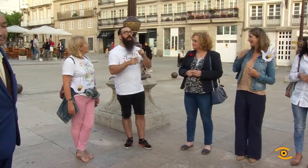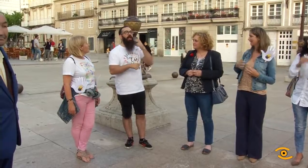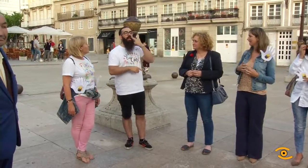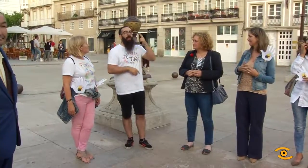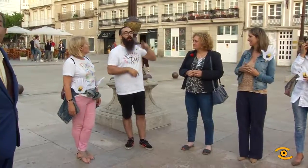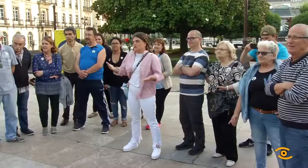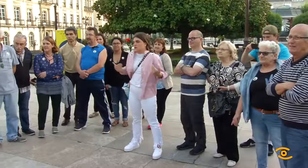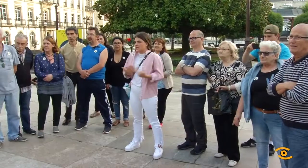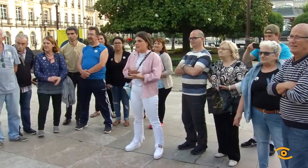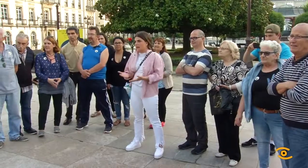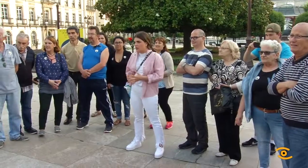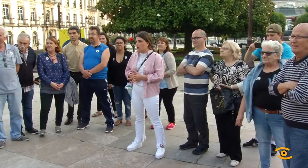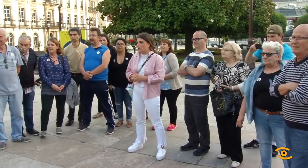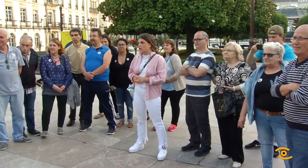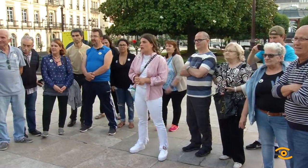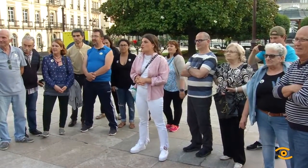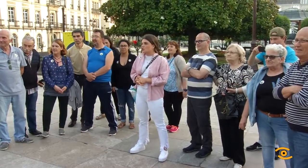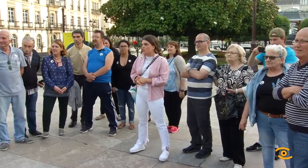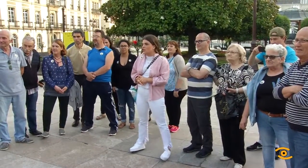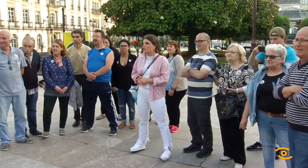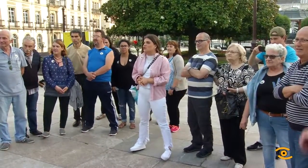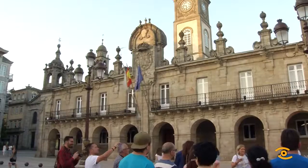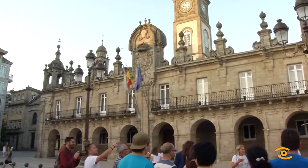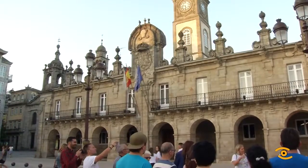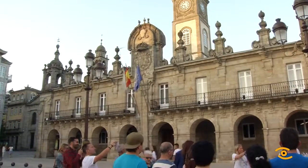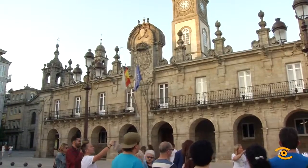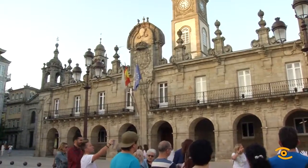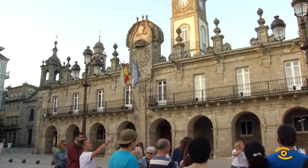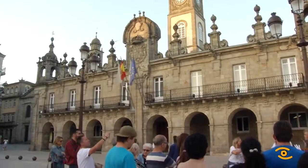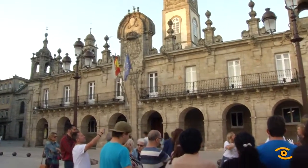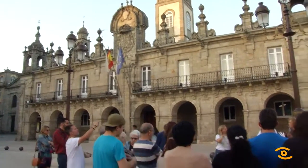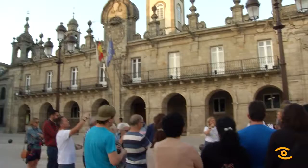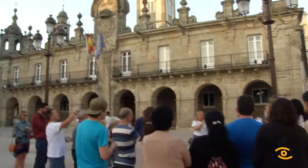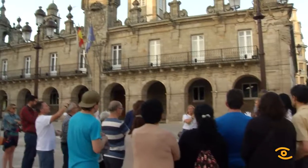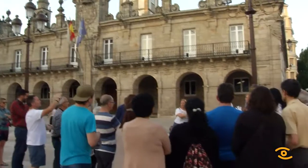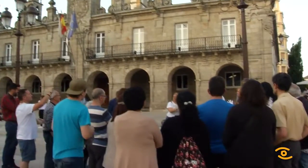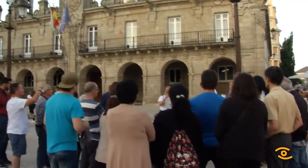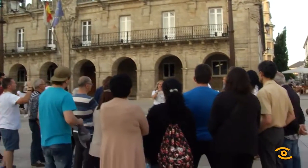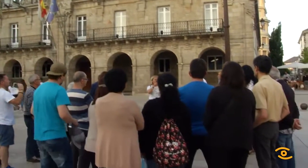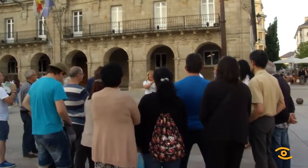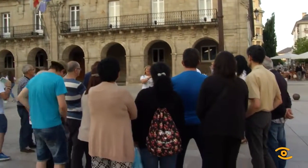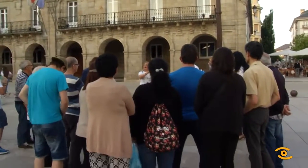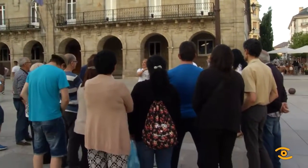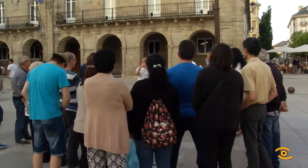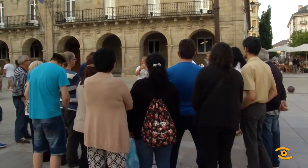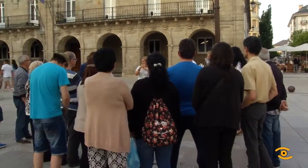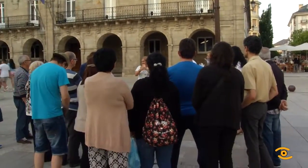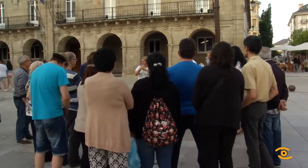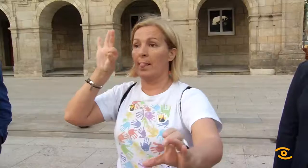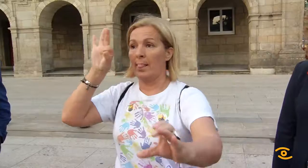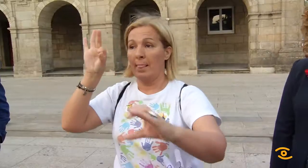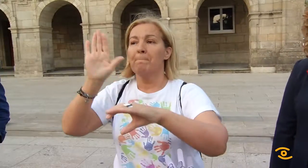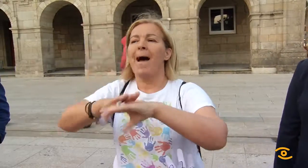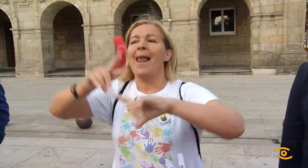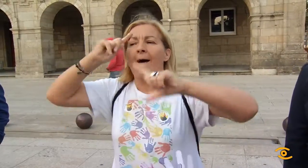Autoridades e membros da Asociación de Persoas Xordas de Lugo realizaron un percorrido pola cidade, conmemorando este día especial.